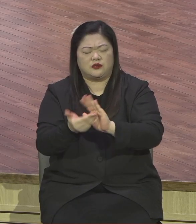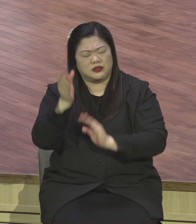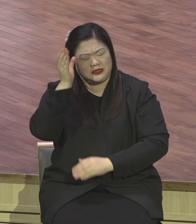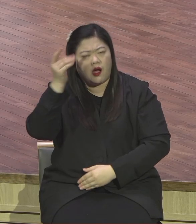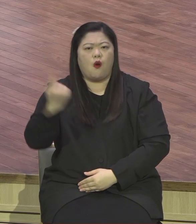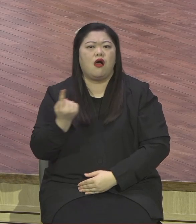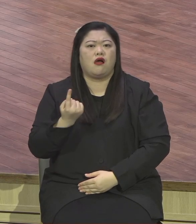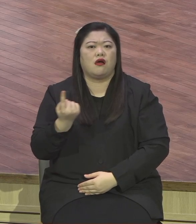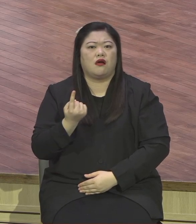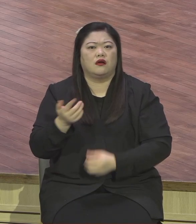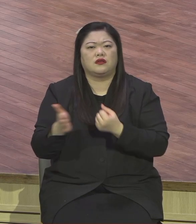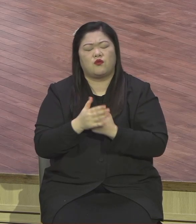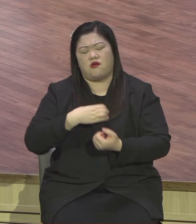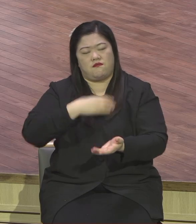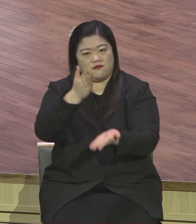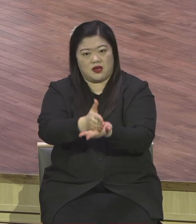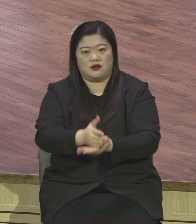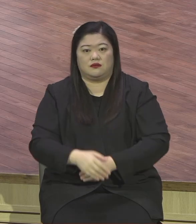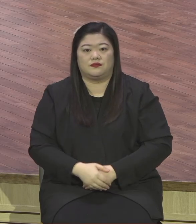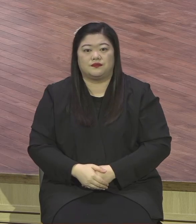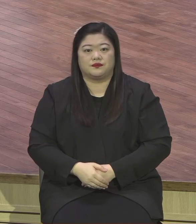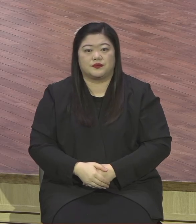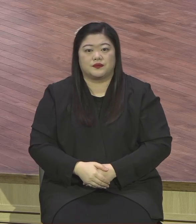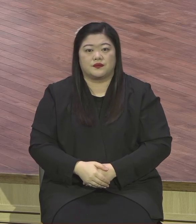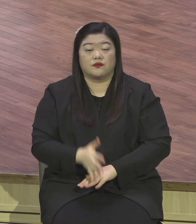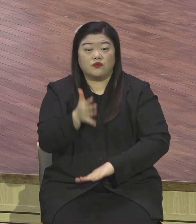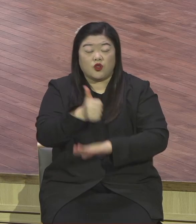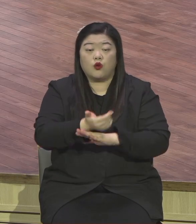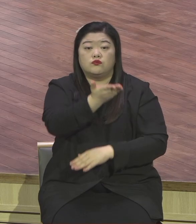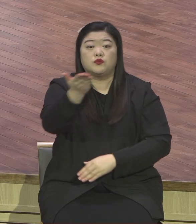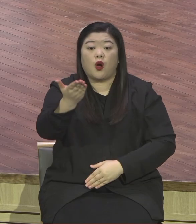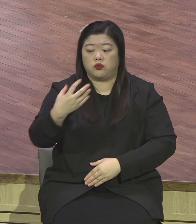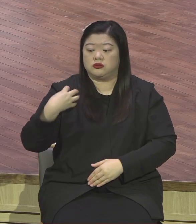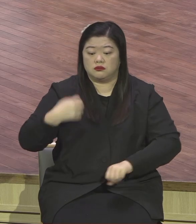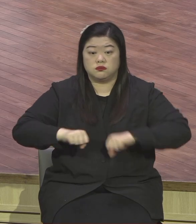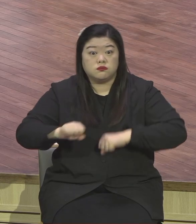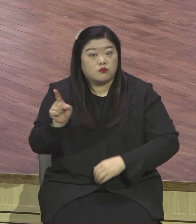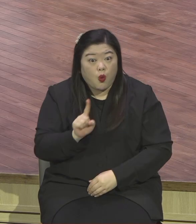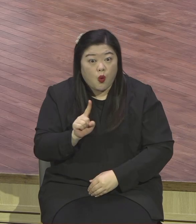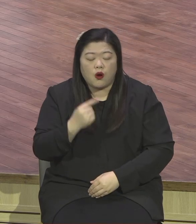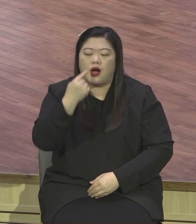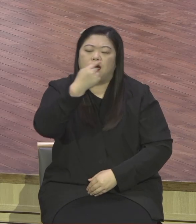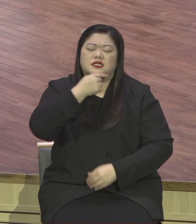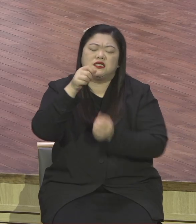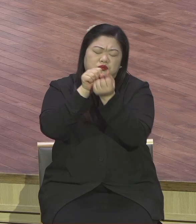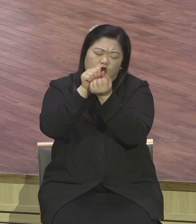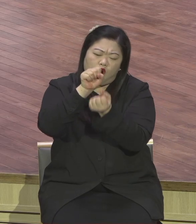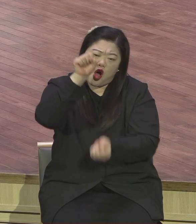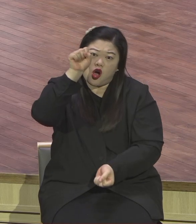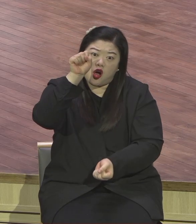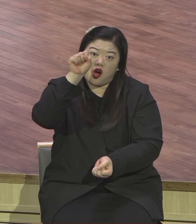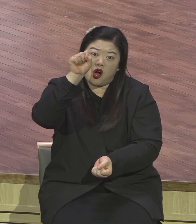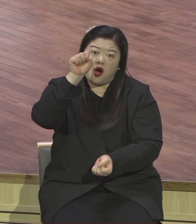열기만 하면 하나님이 그 다음 책임져 주신다는 겁니다. 하나님 이루어주시겠다는 약속이에요 지금.